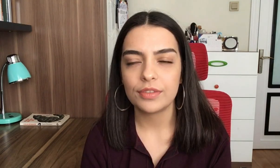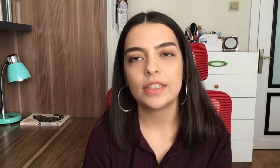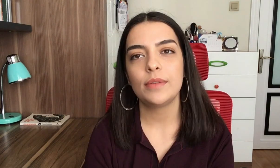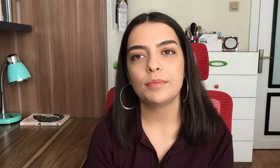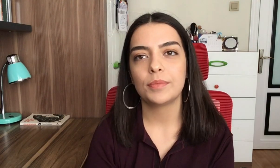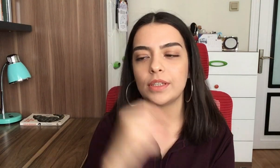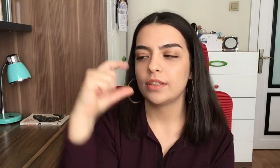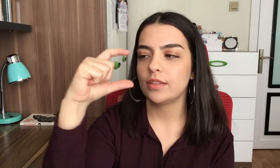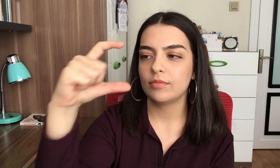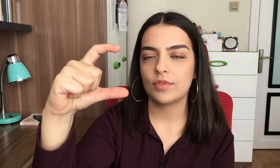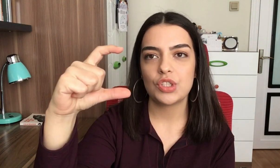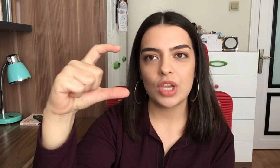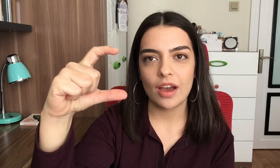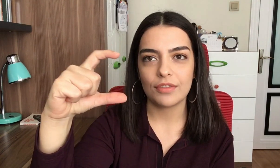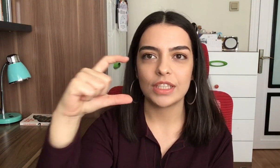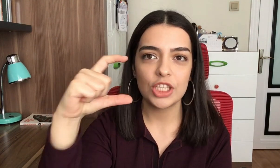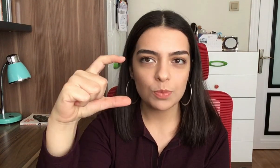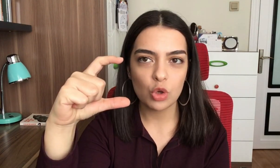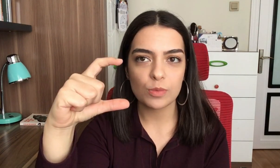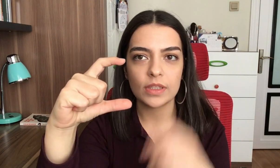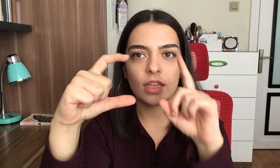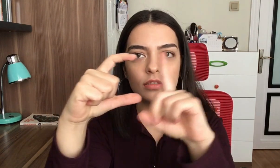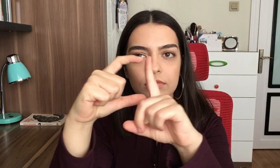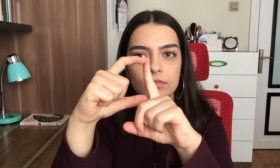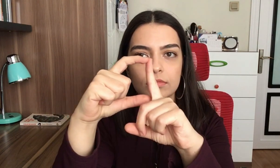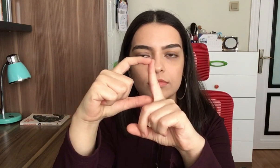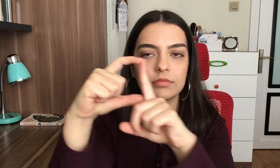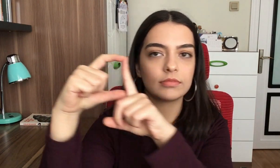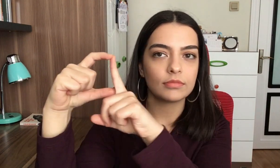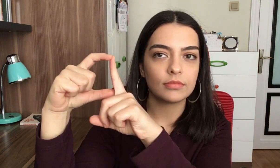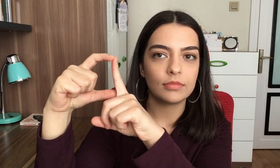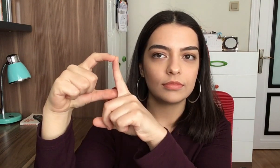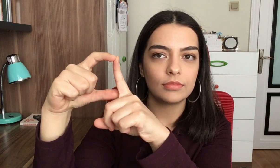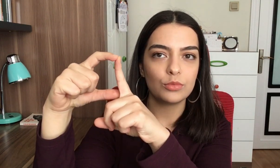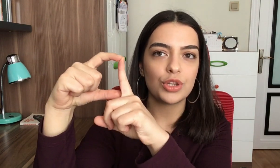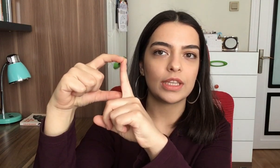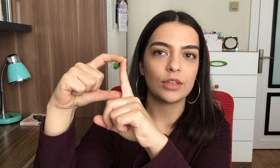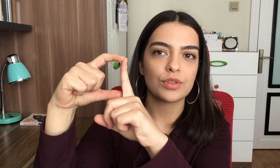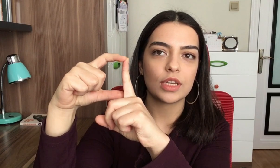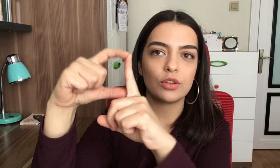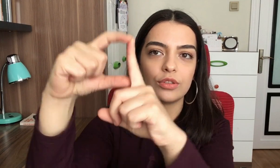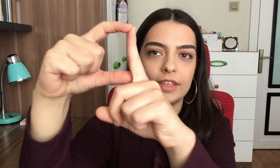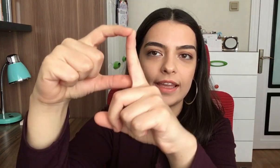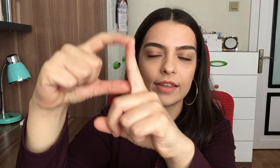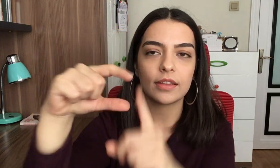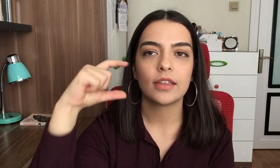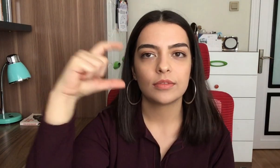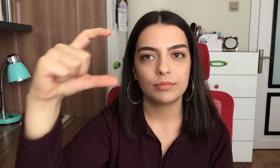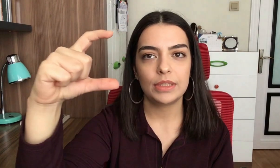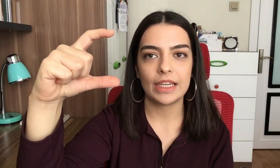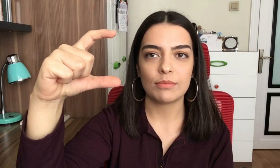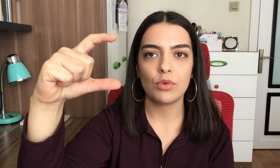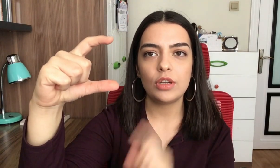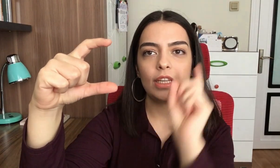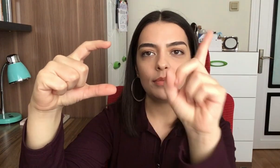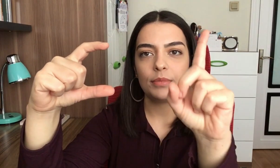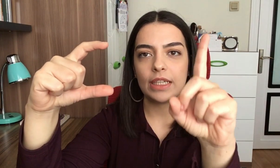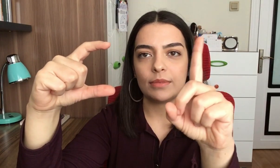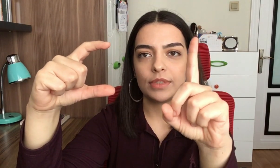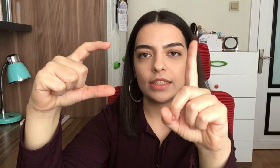de C harfini hiç bozmadan bu şekilde gösteriyor. D Bir elim böyle, bir elimde de